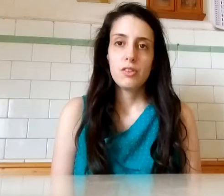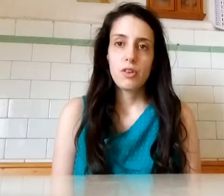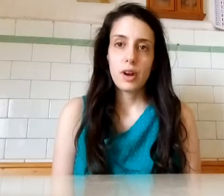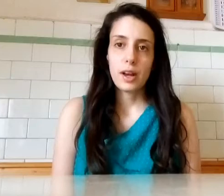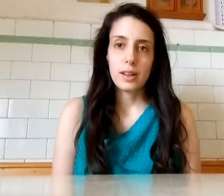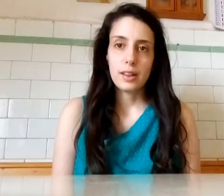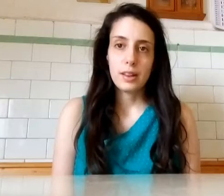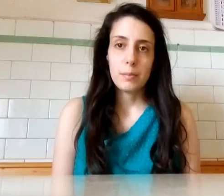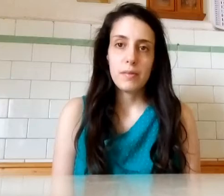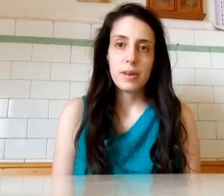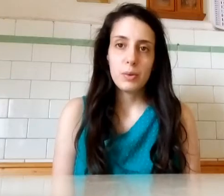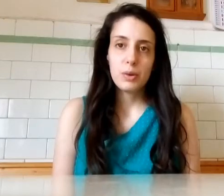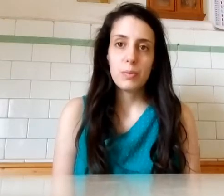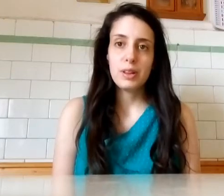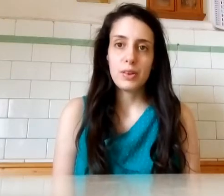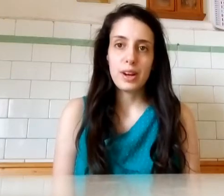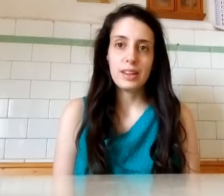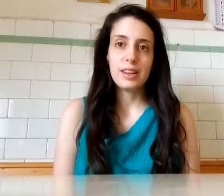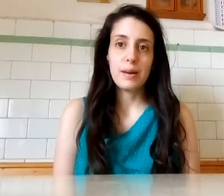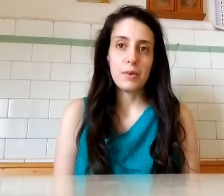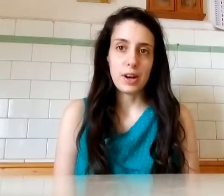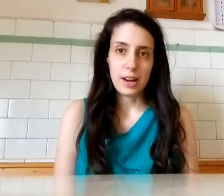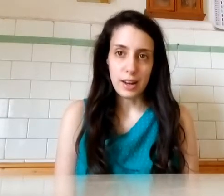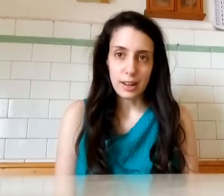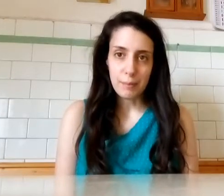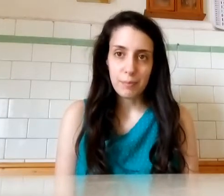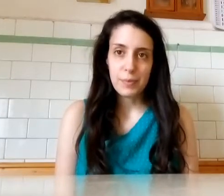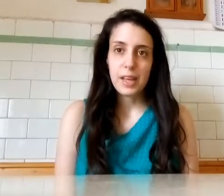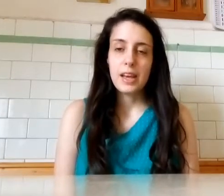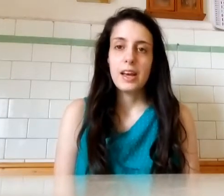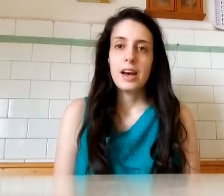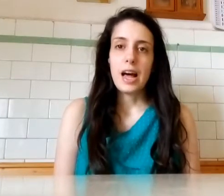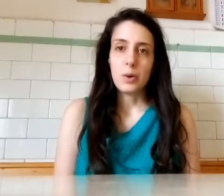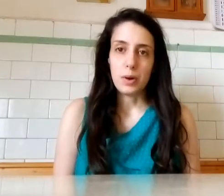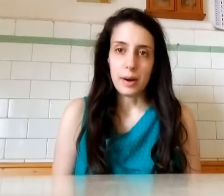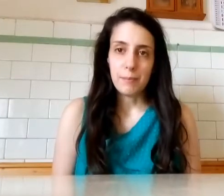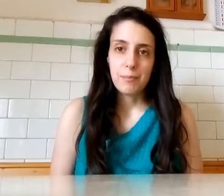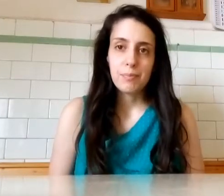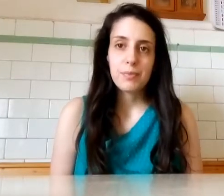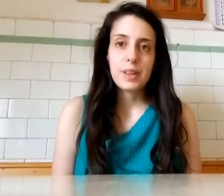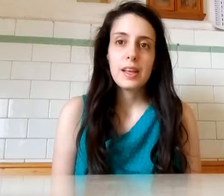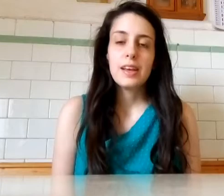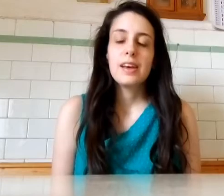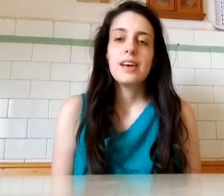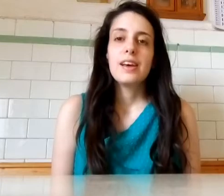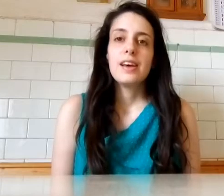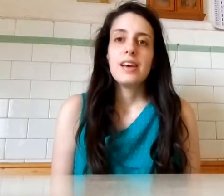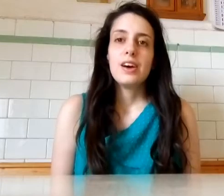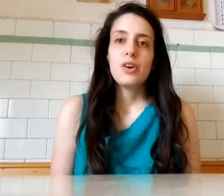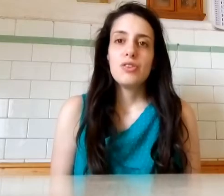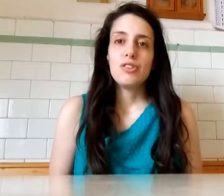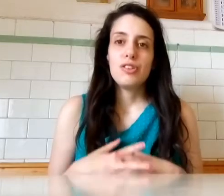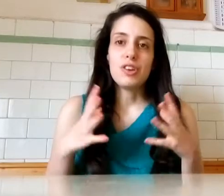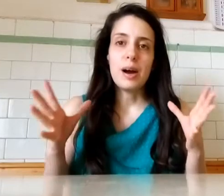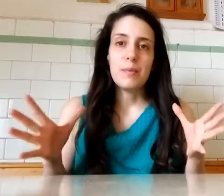Ciao ragazzi, benvenuti o bentornati nel mio canale Allora, oggi diciamo,